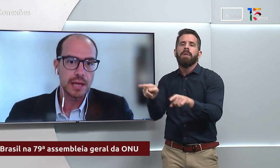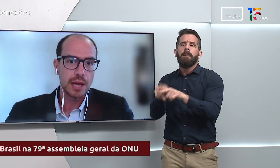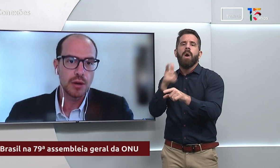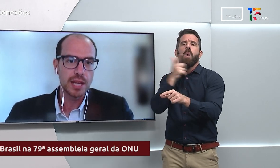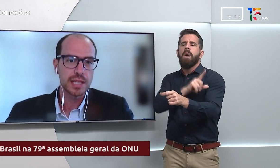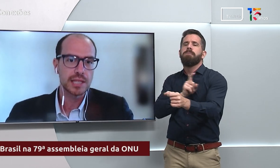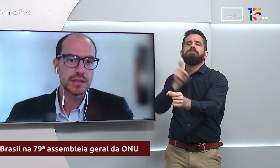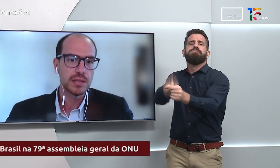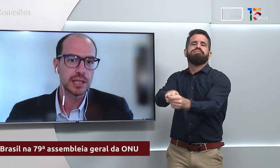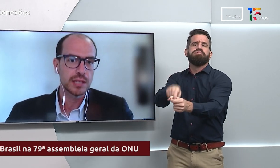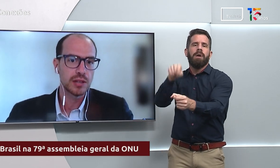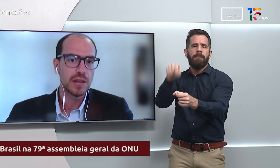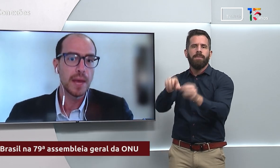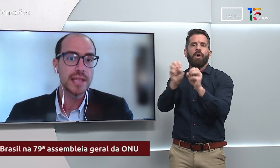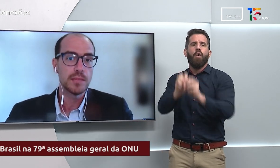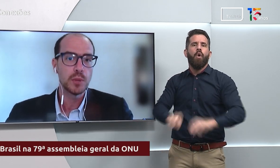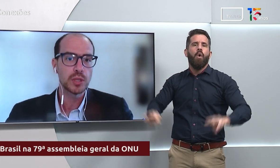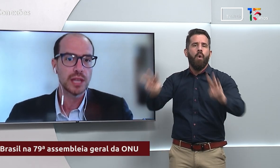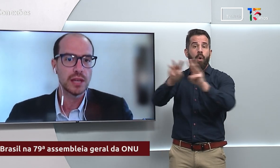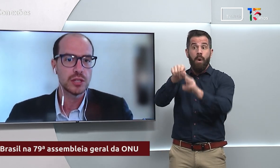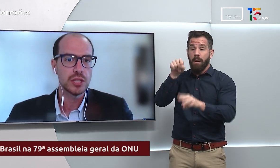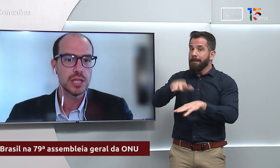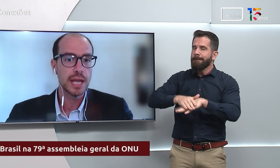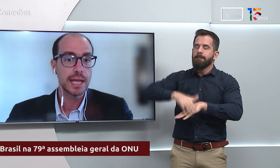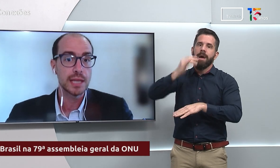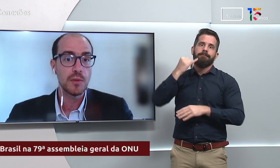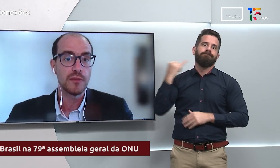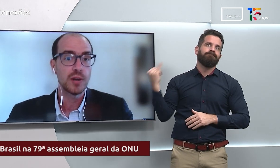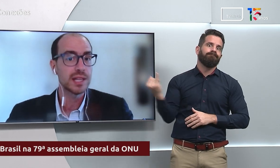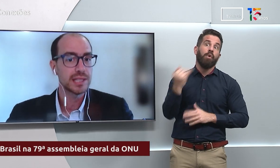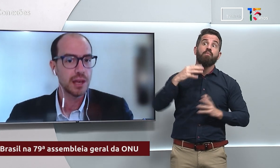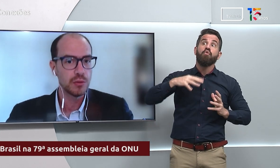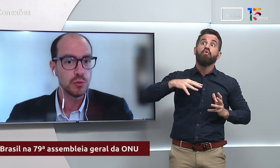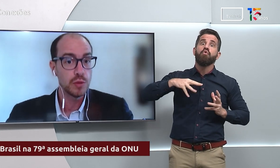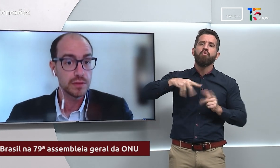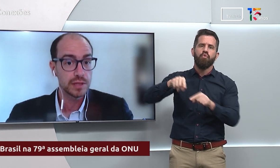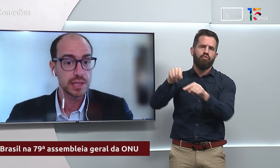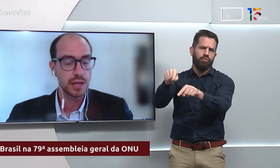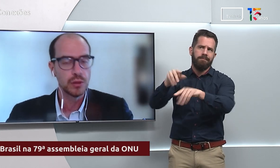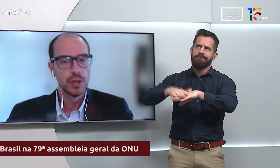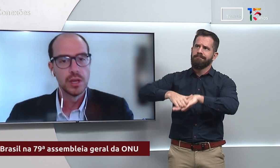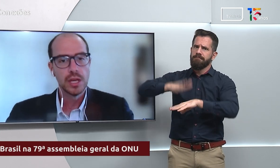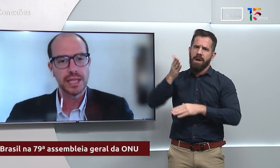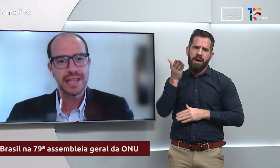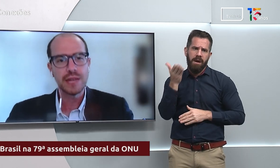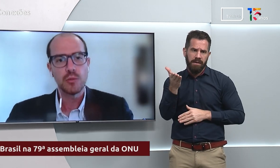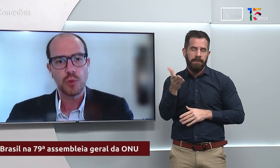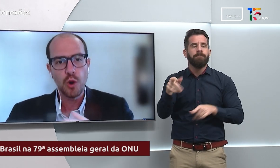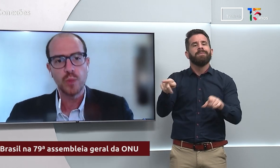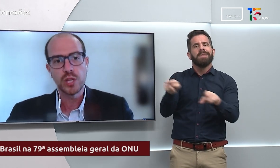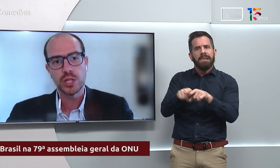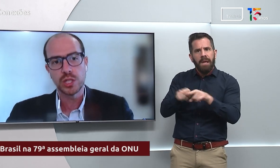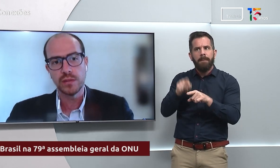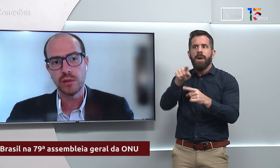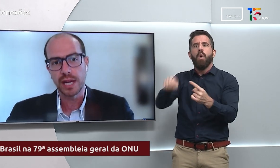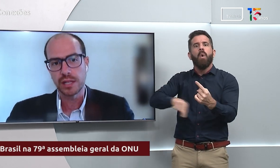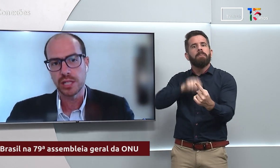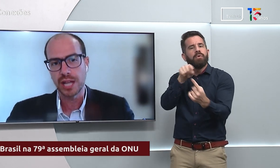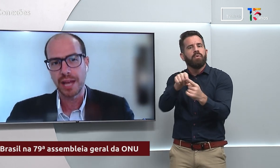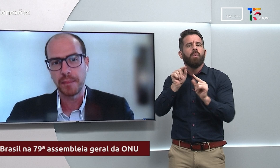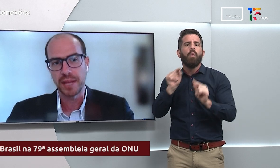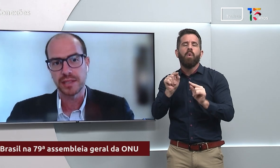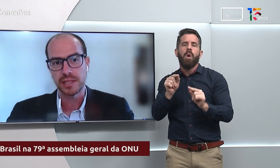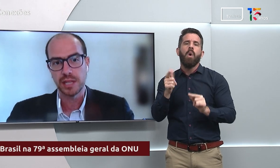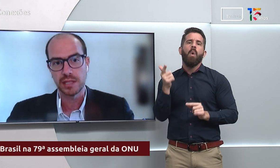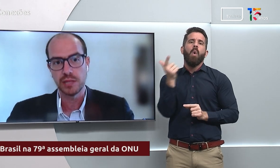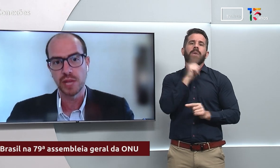é a organização internacional mais importante e que têm uma vocação universal e têm como objetivo garantir